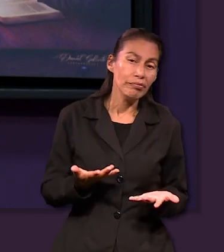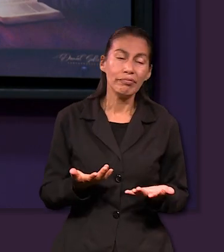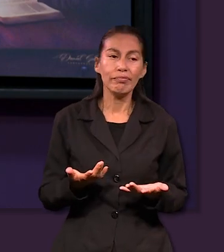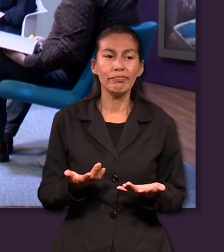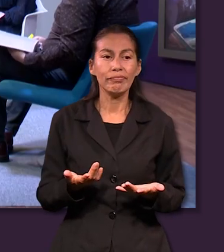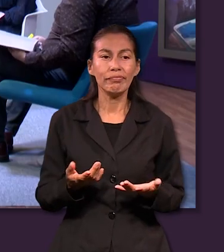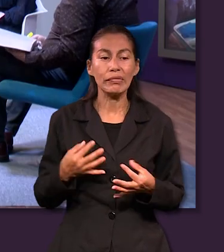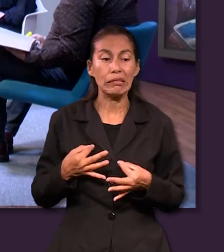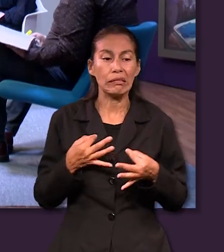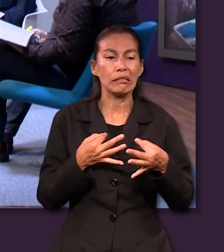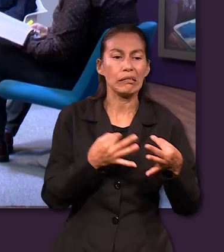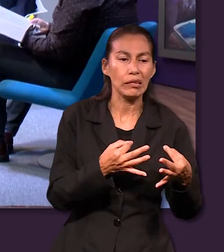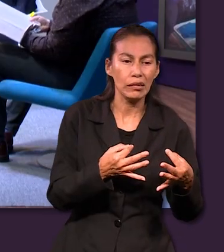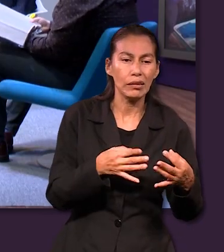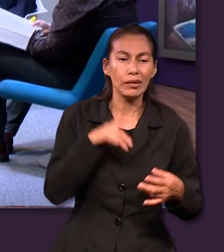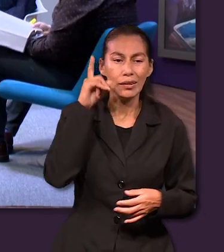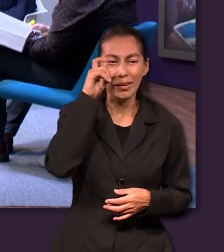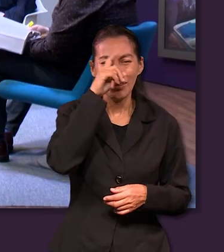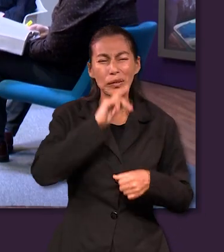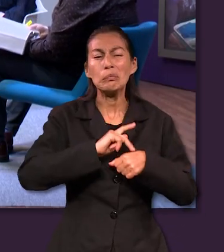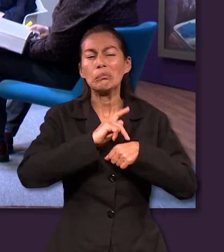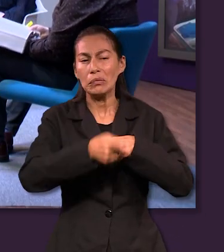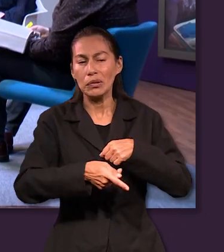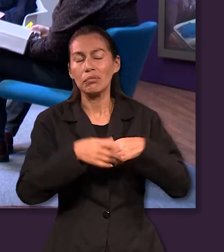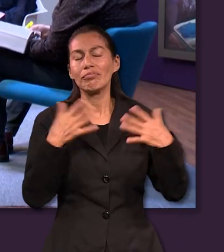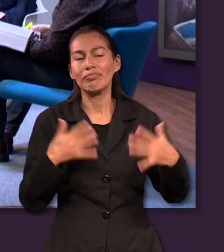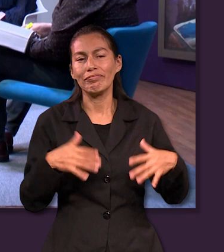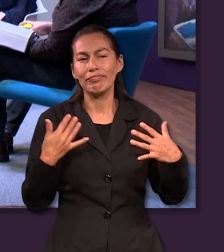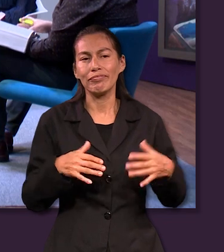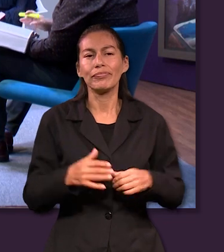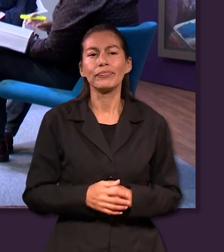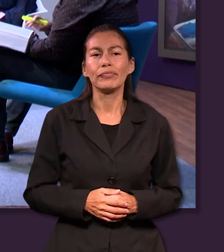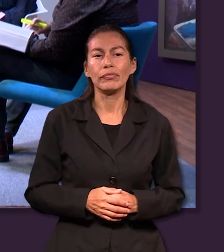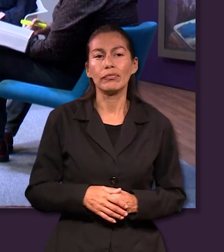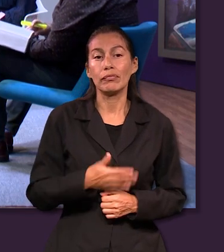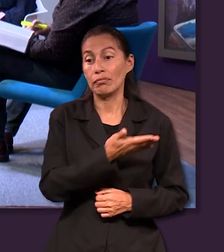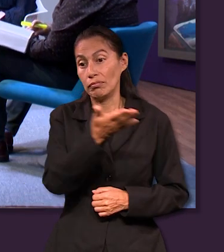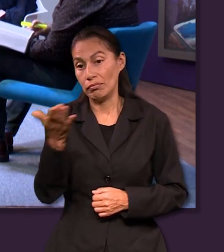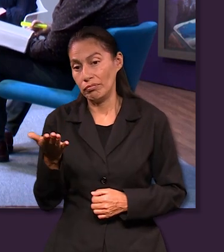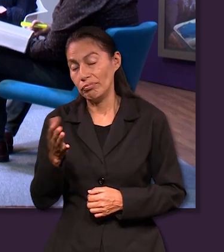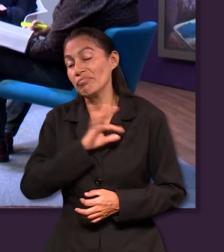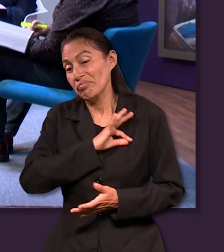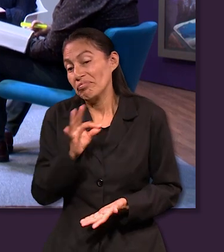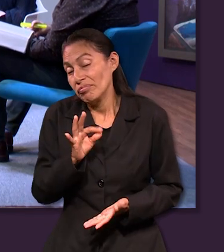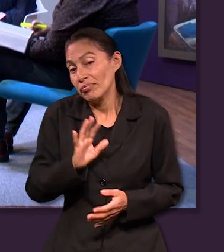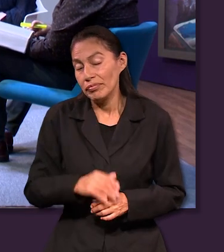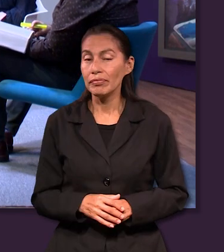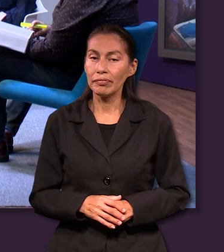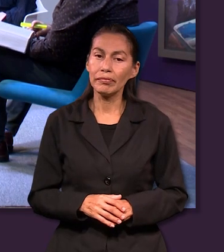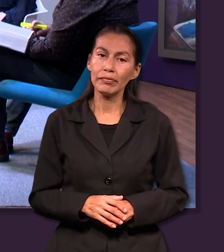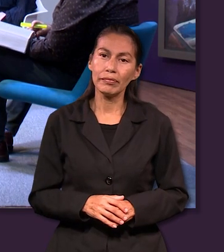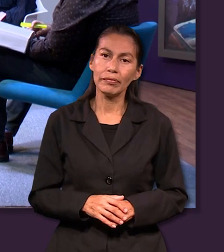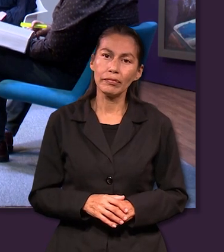o tener ese esa esa tentación puede ser algo peligroso que creo que todos podríamos llegar a estar